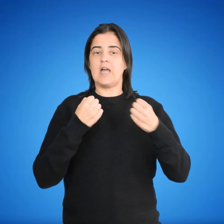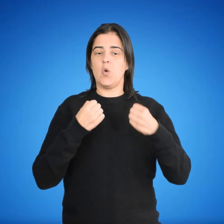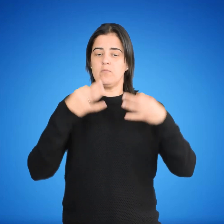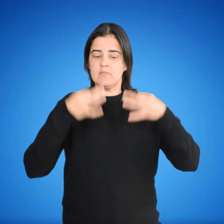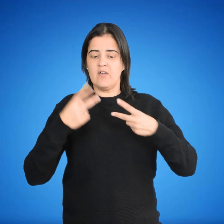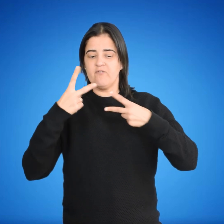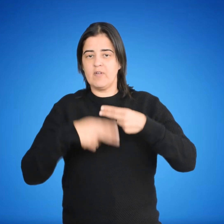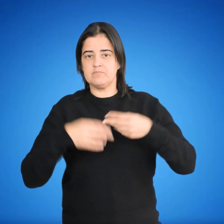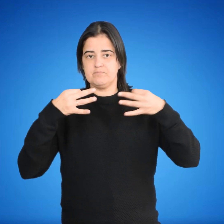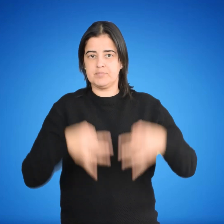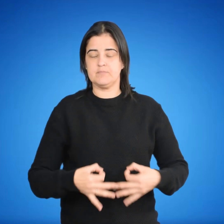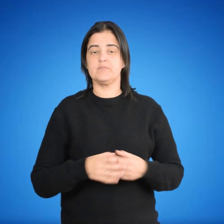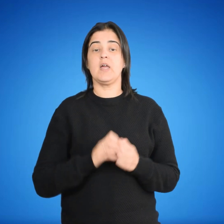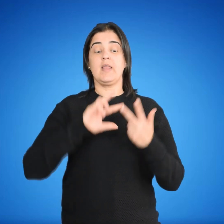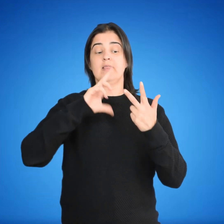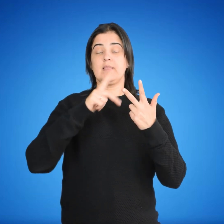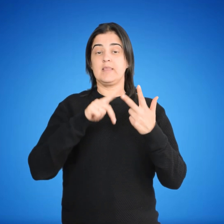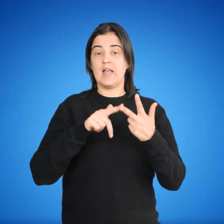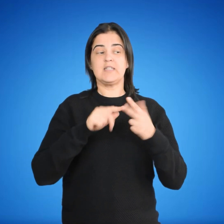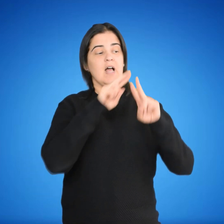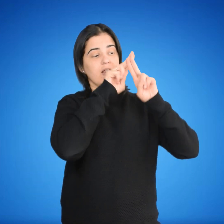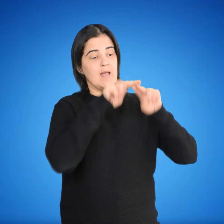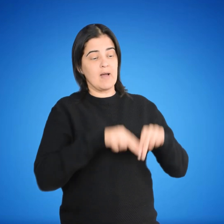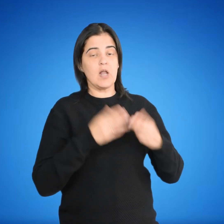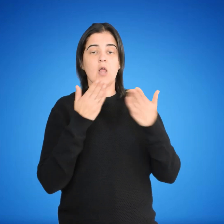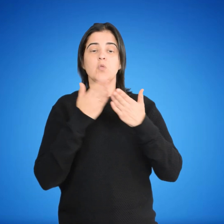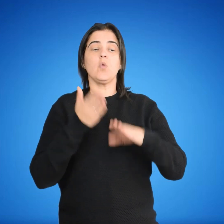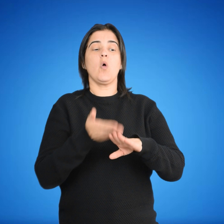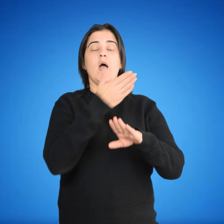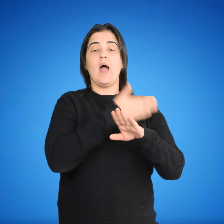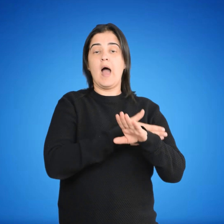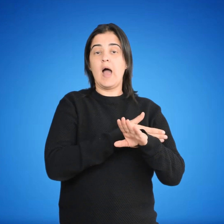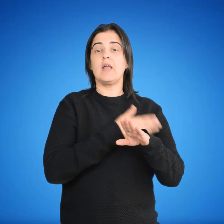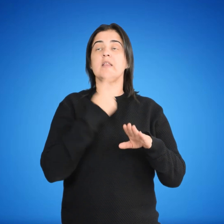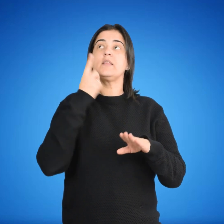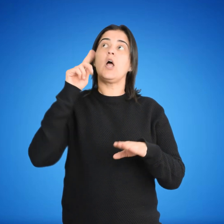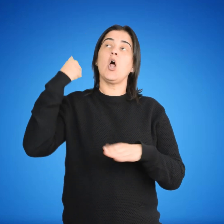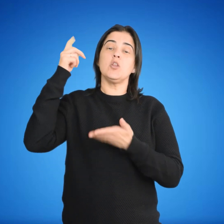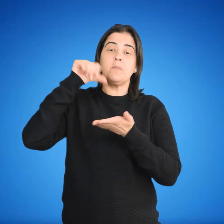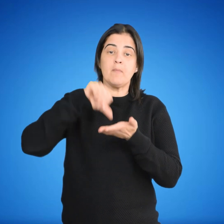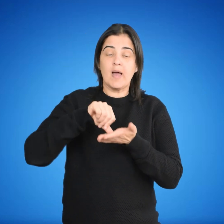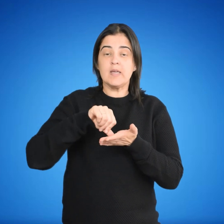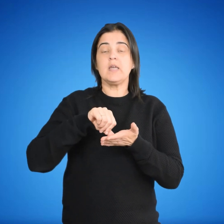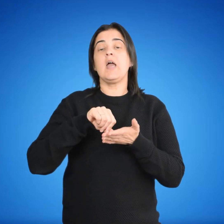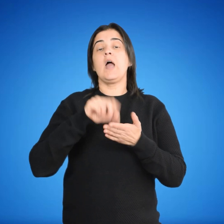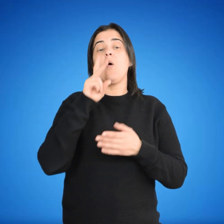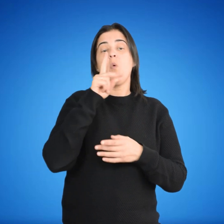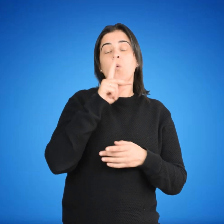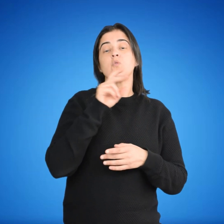vigente. 3. Revalida estudios previos realizados en el exterior de DUTU o